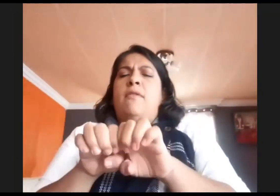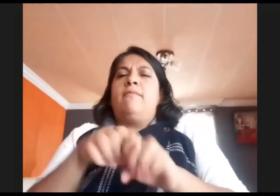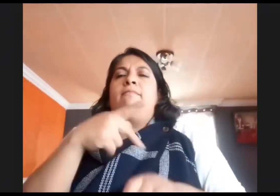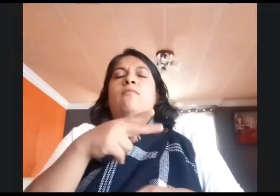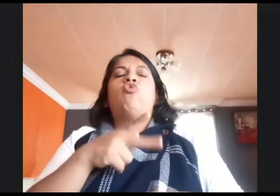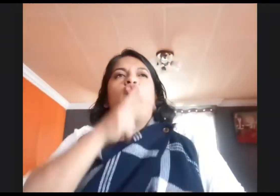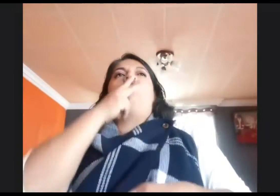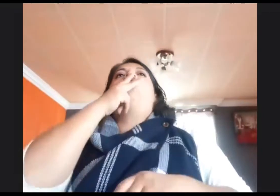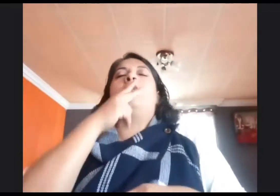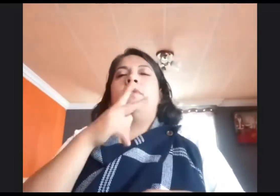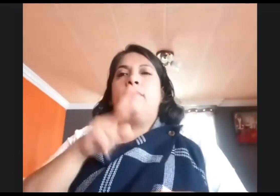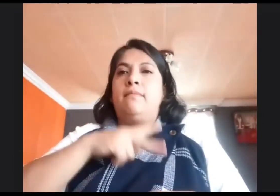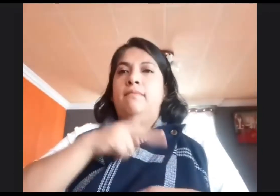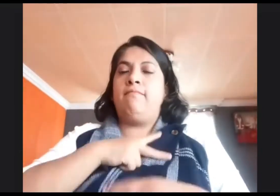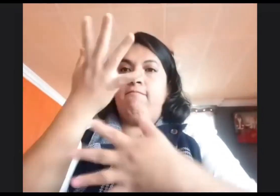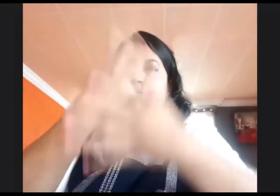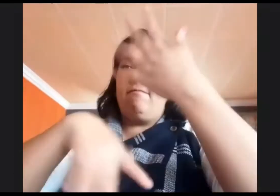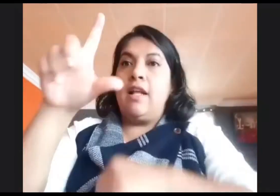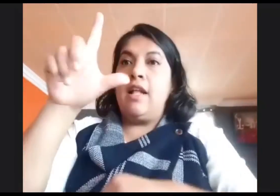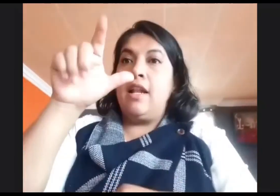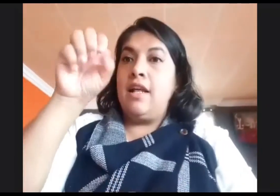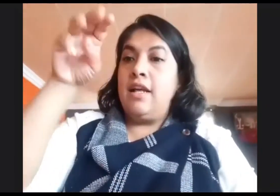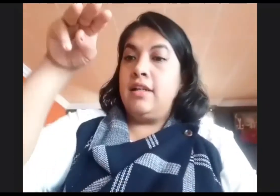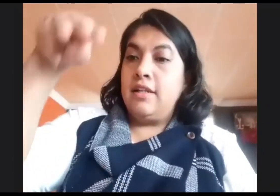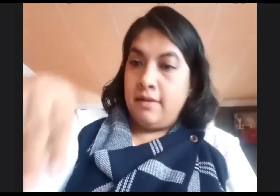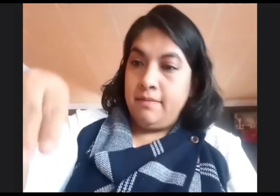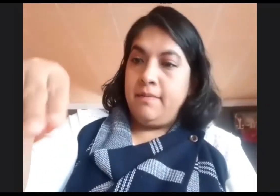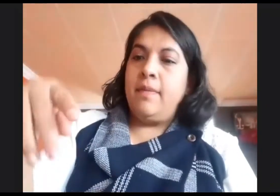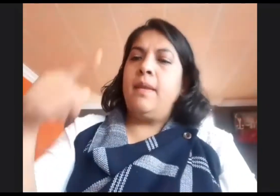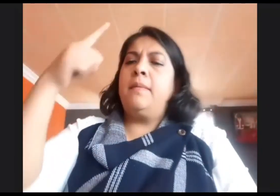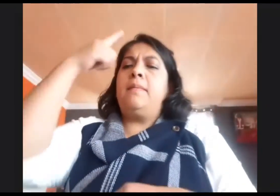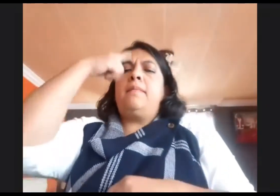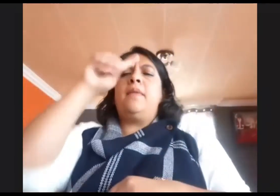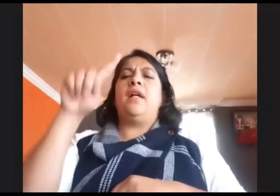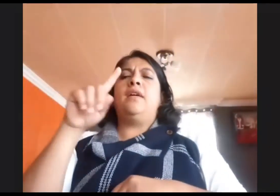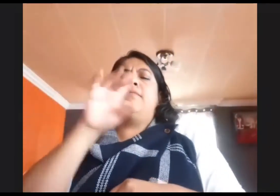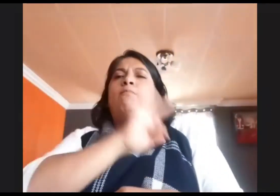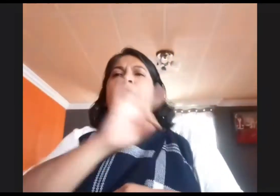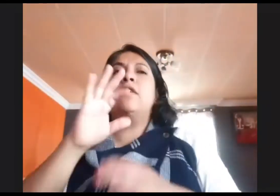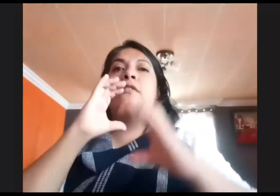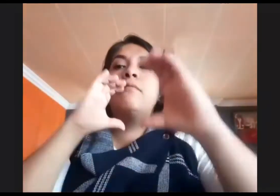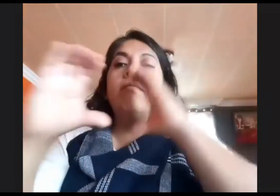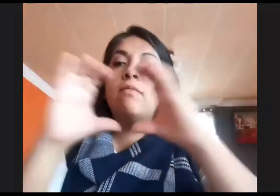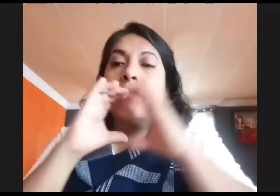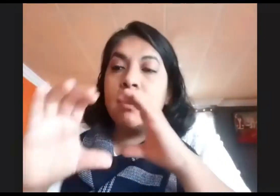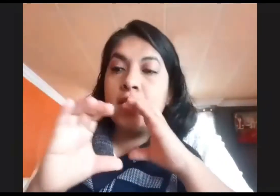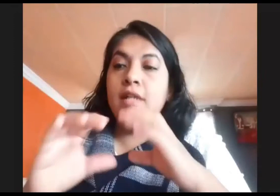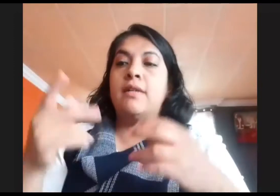docentes y las autoridades de la escuela y demás actividades y prácticas realizadas en cada institución.